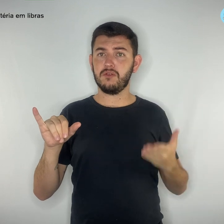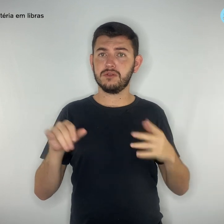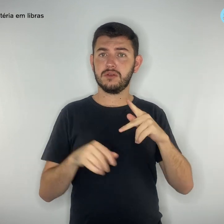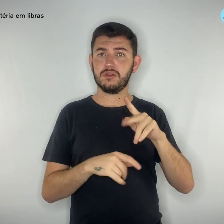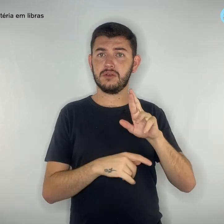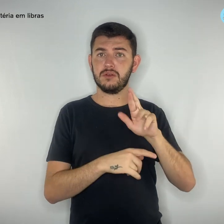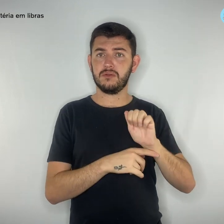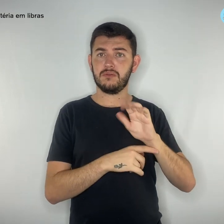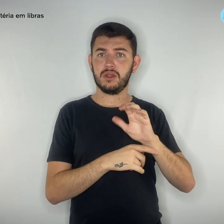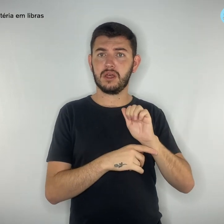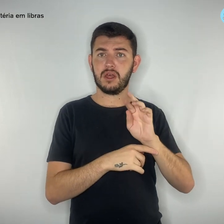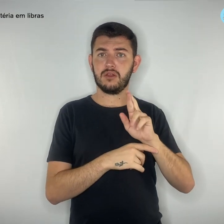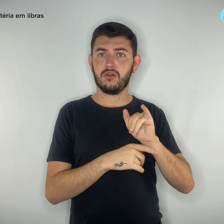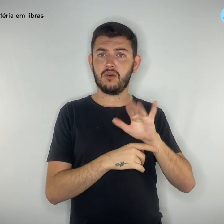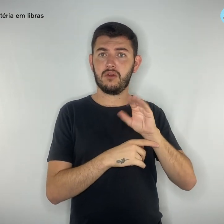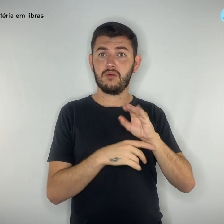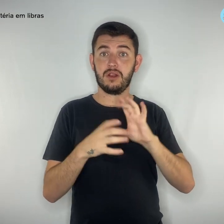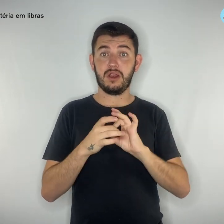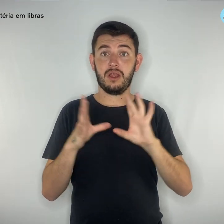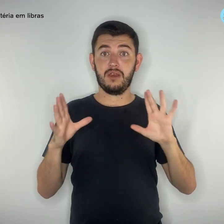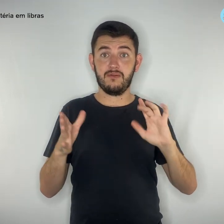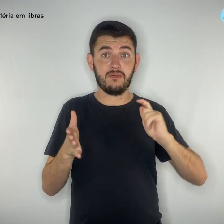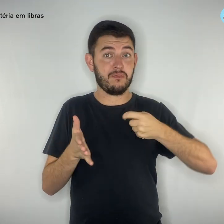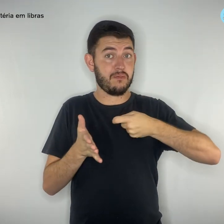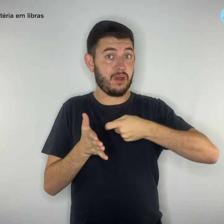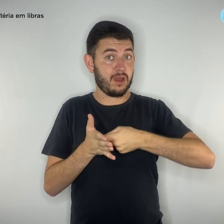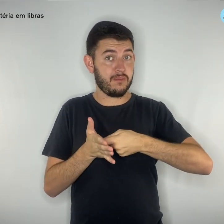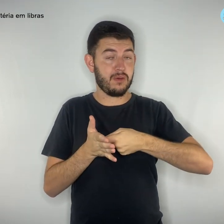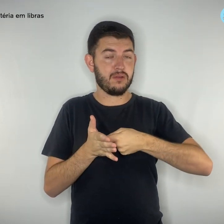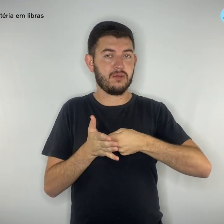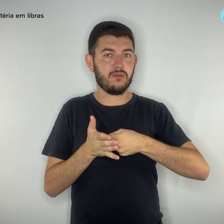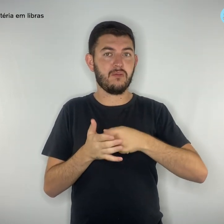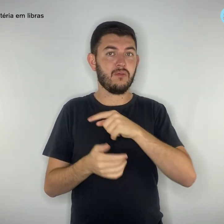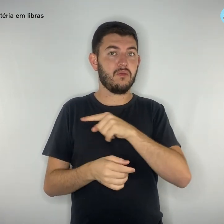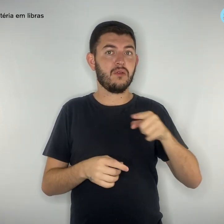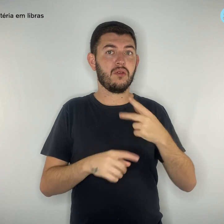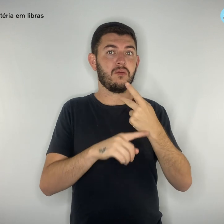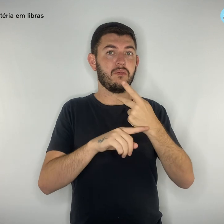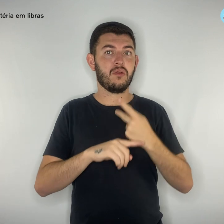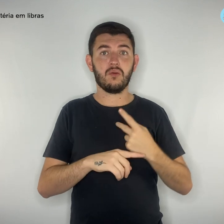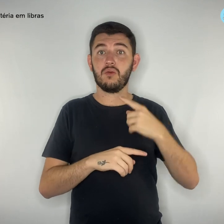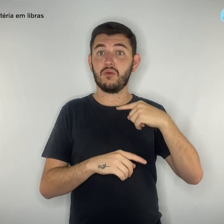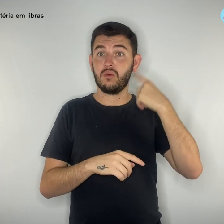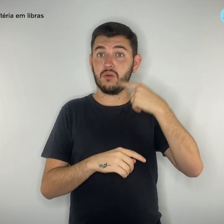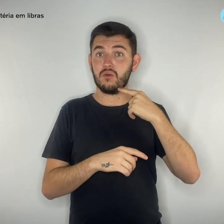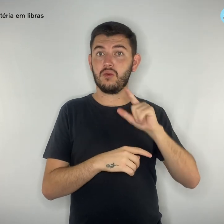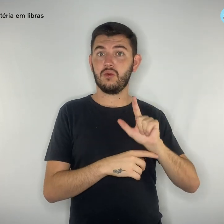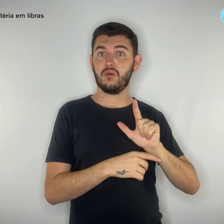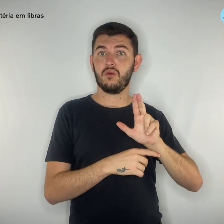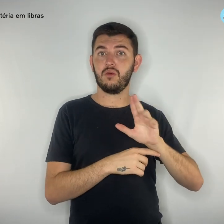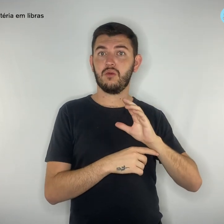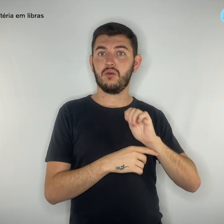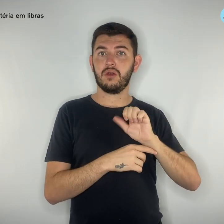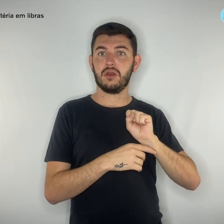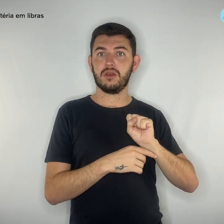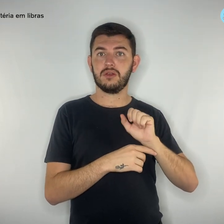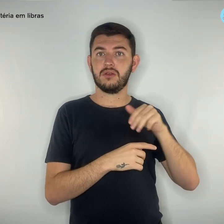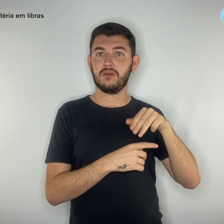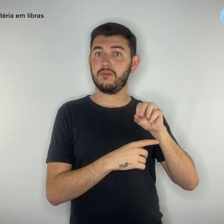em fase de pagamento. Entre em contato com o doutor Lucas Mori de Resende para solicitar